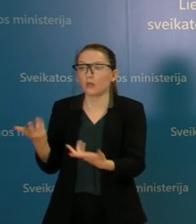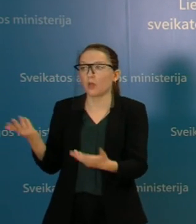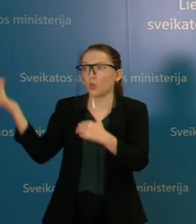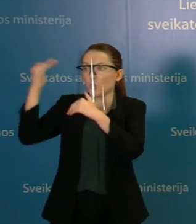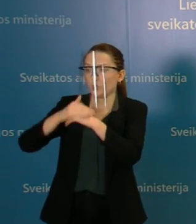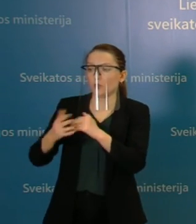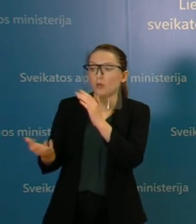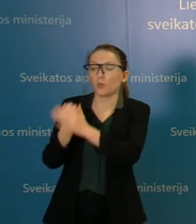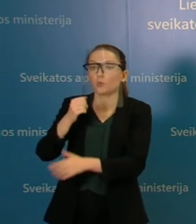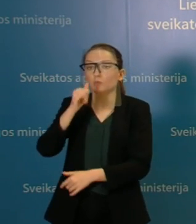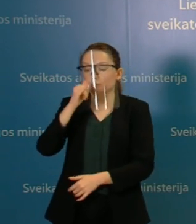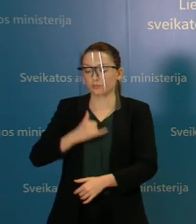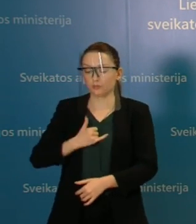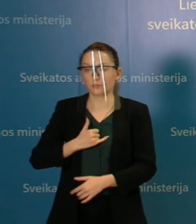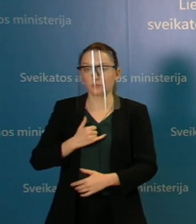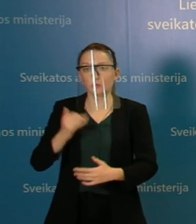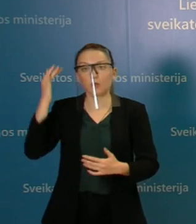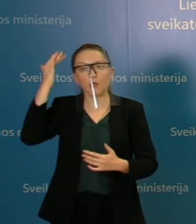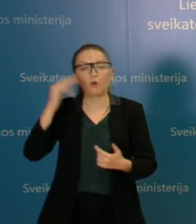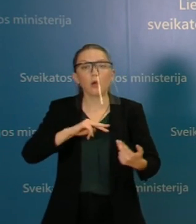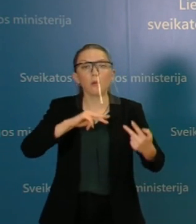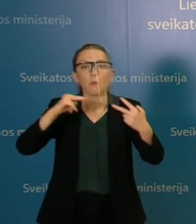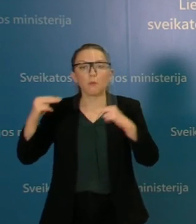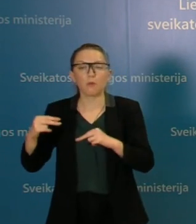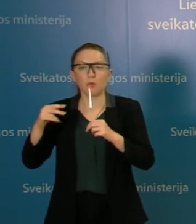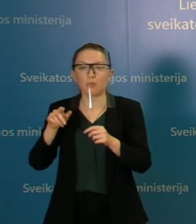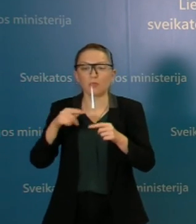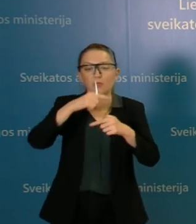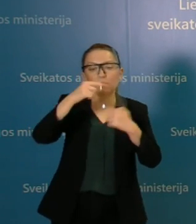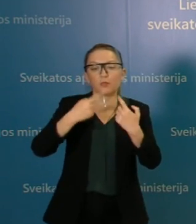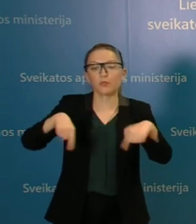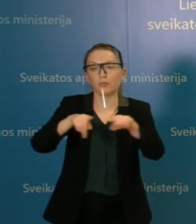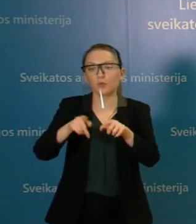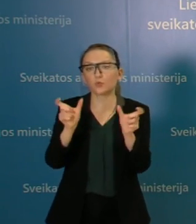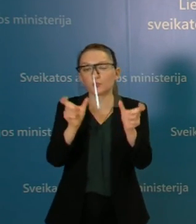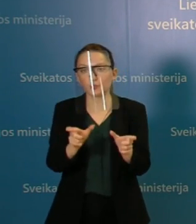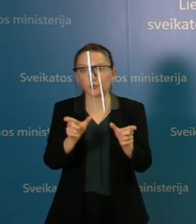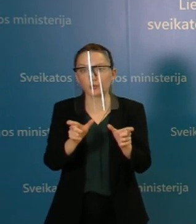subsidijas. Ar neplanuojama pereiti prie visiško tam tikrų sektorių uždarymo?